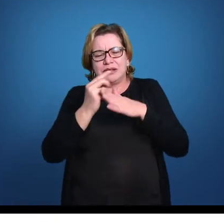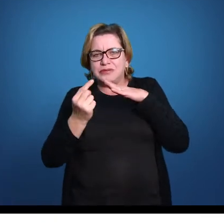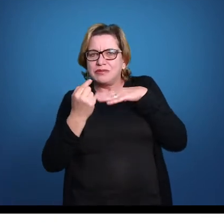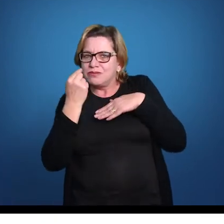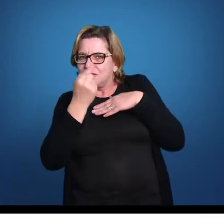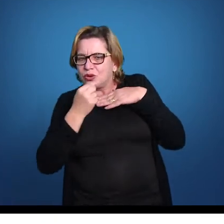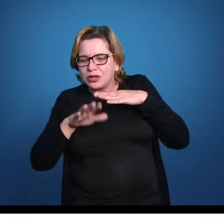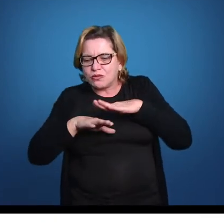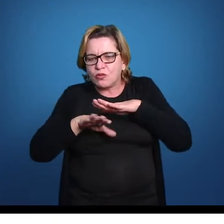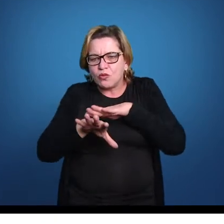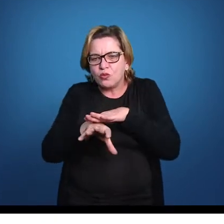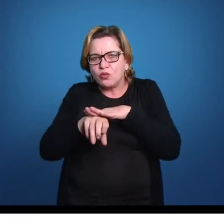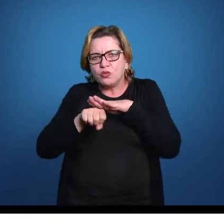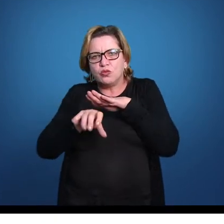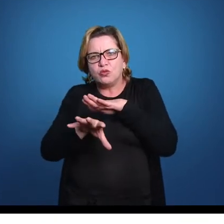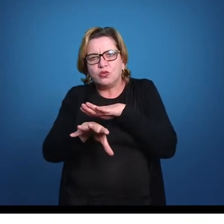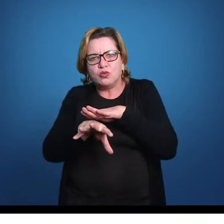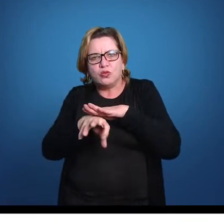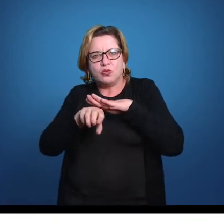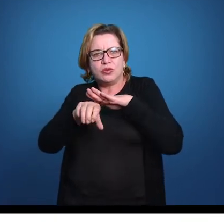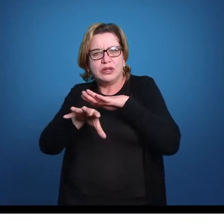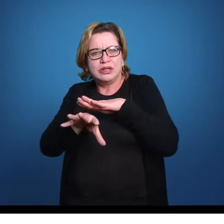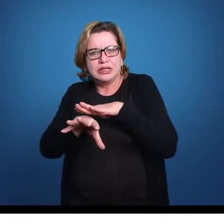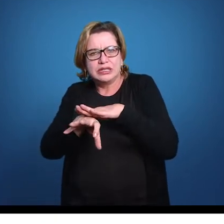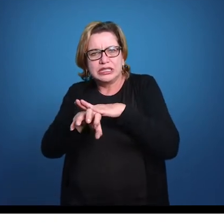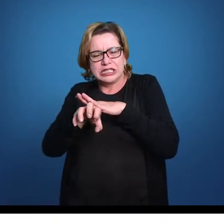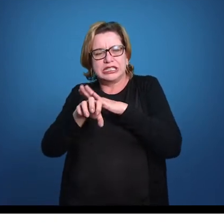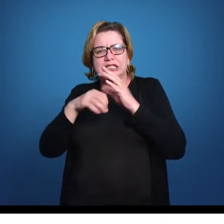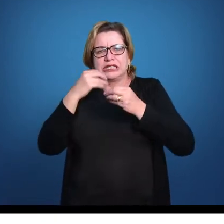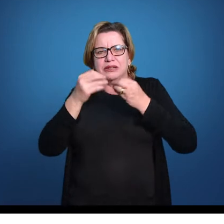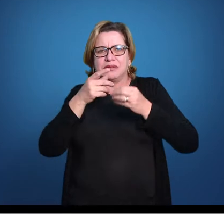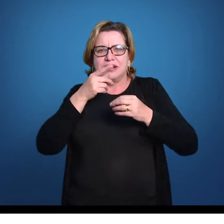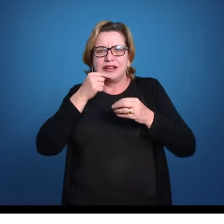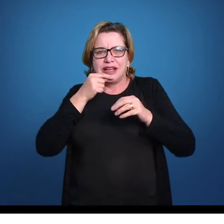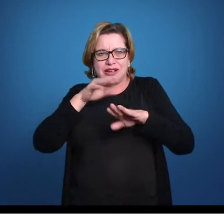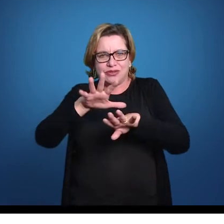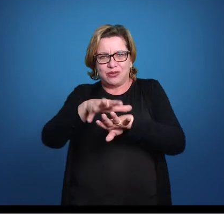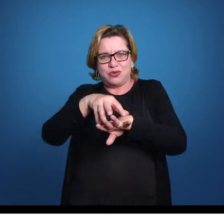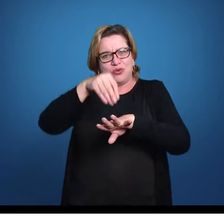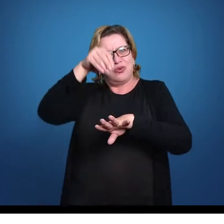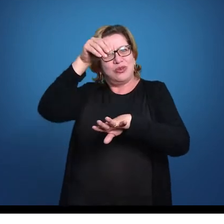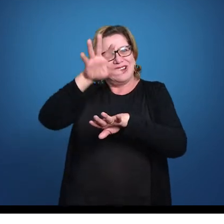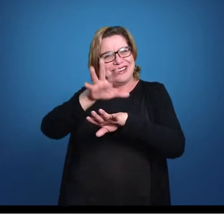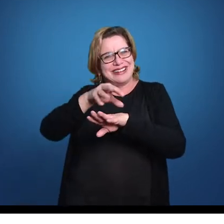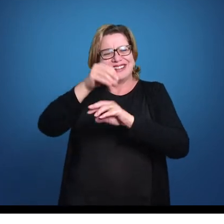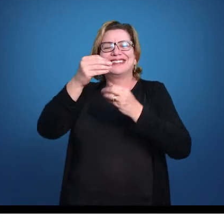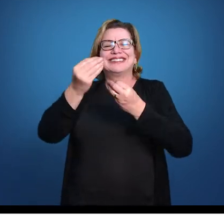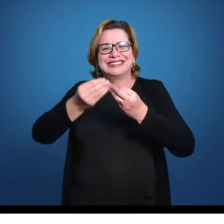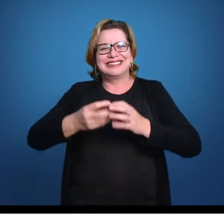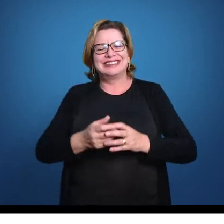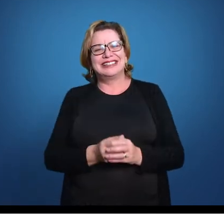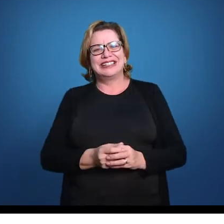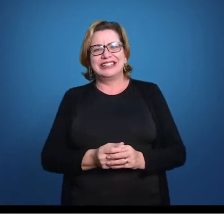alimentando de detritos, o alimento vai ficando preso, né? E a água vai saindo pelas fendas branquiais aqui.